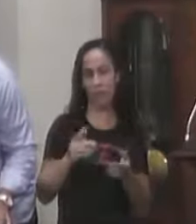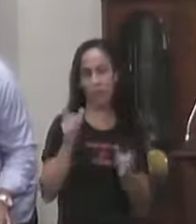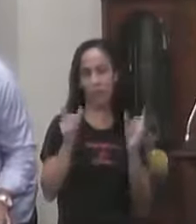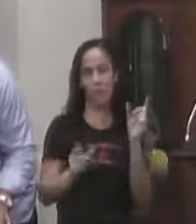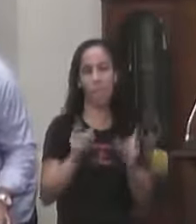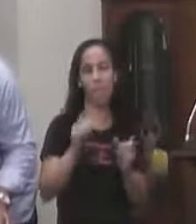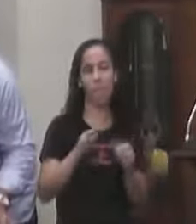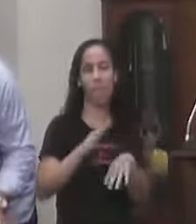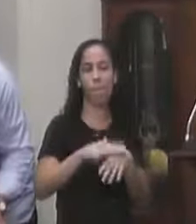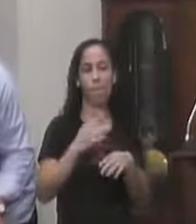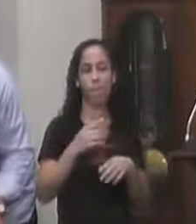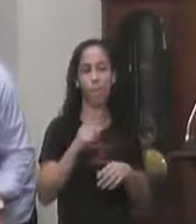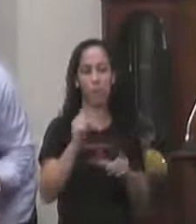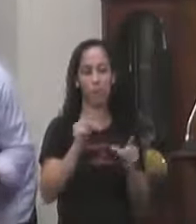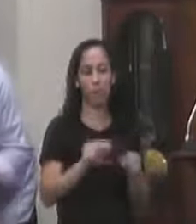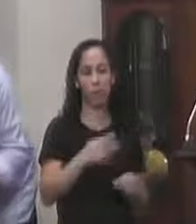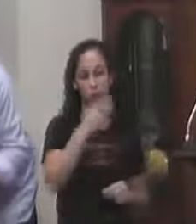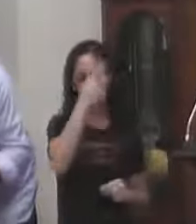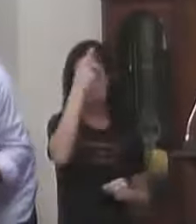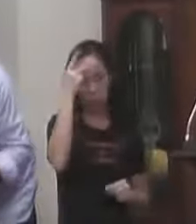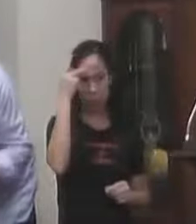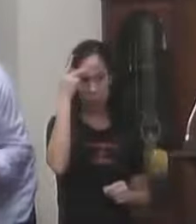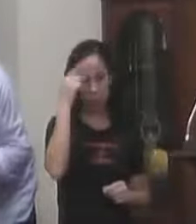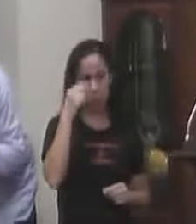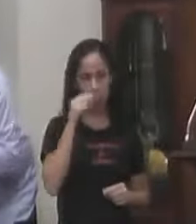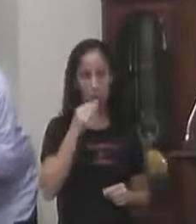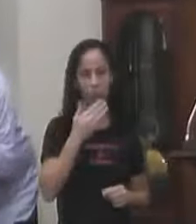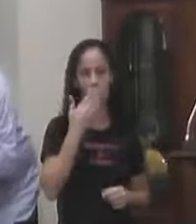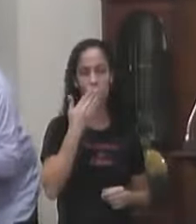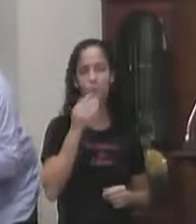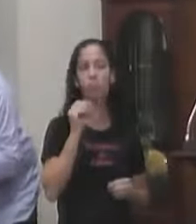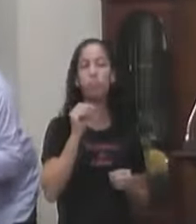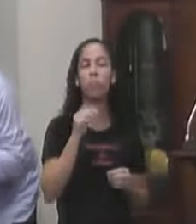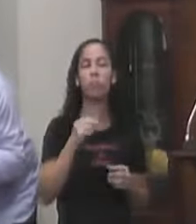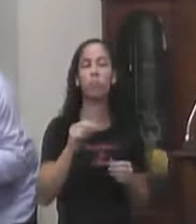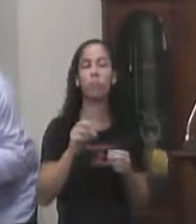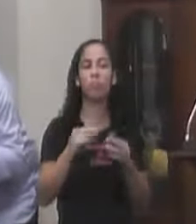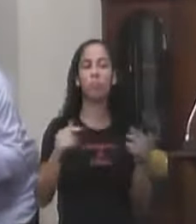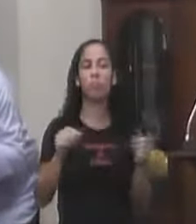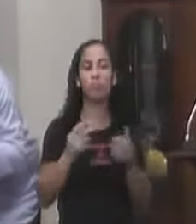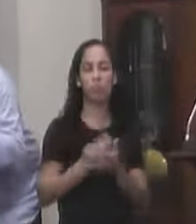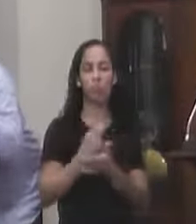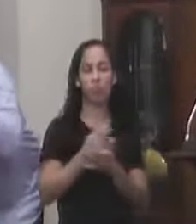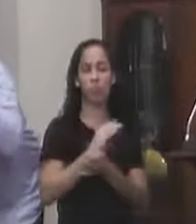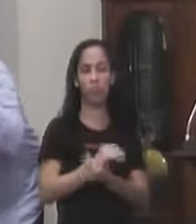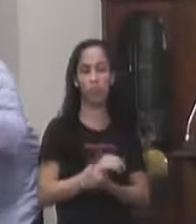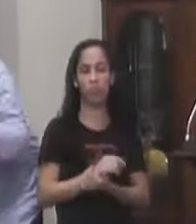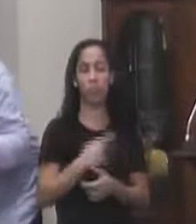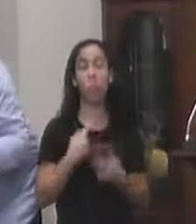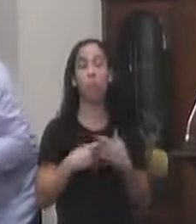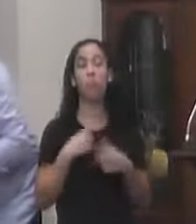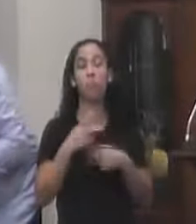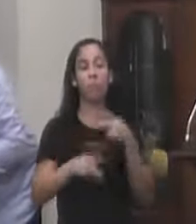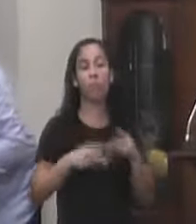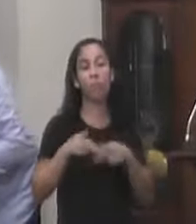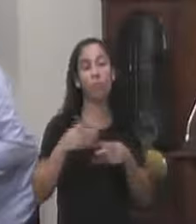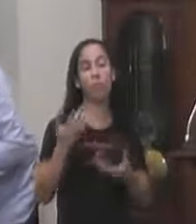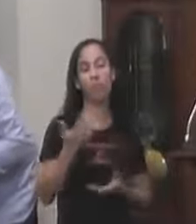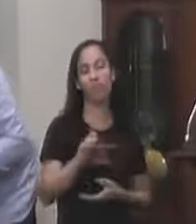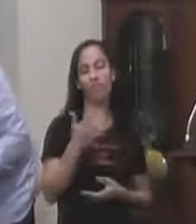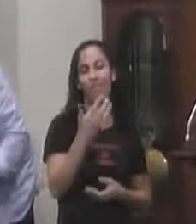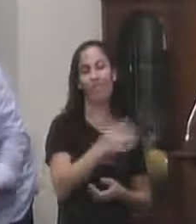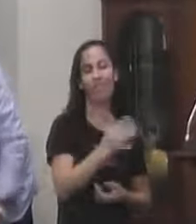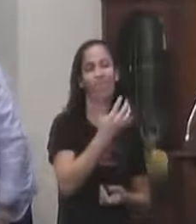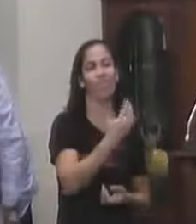vez Mais Vai ver Menos Pessoas Com esse Tipo De prática Porque a população Não quer isso A